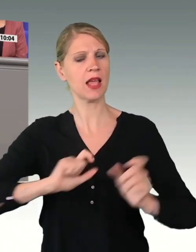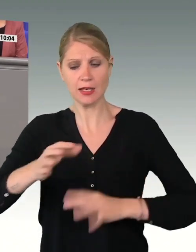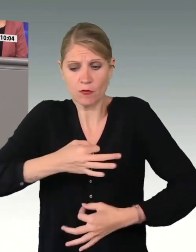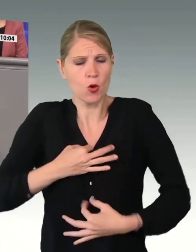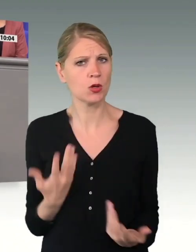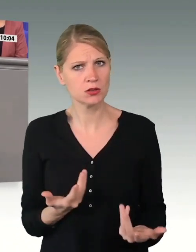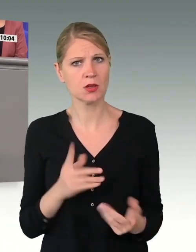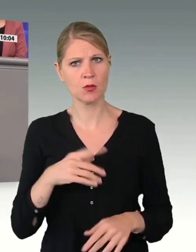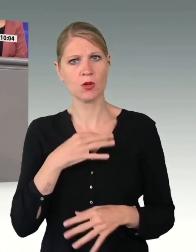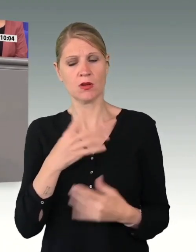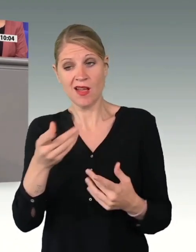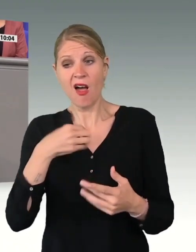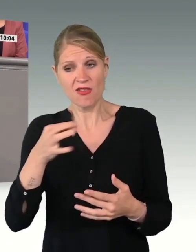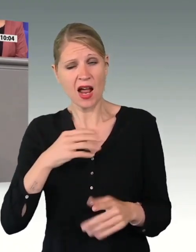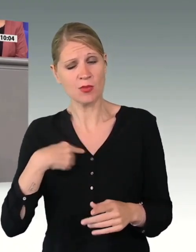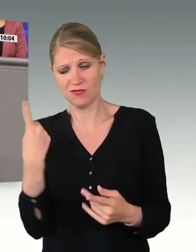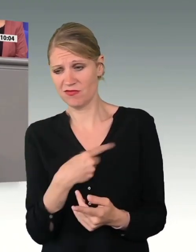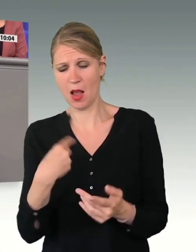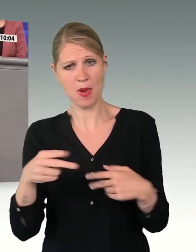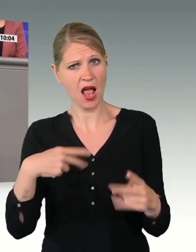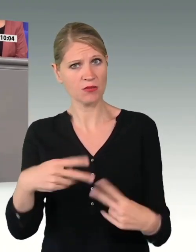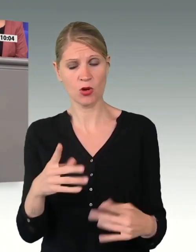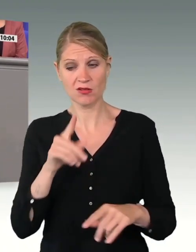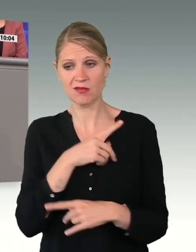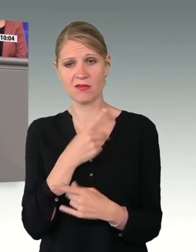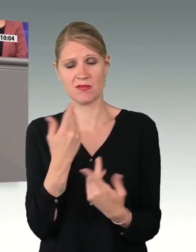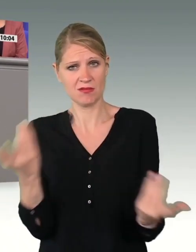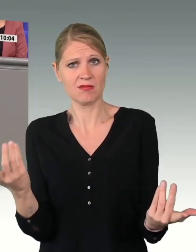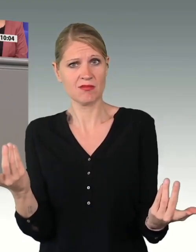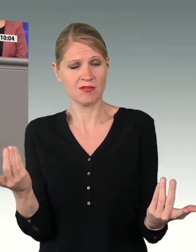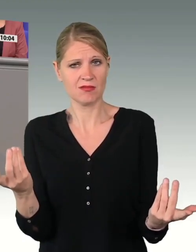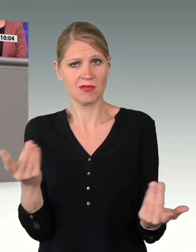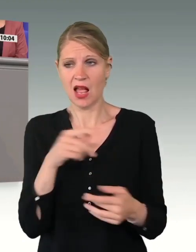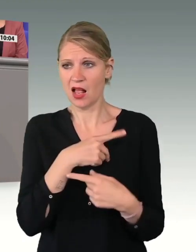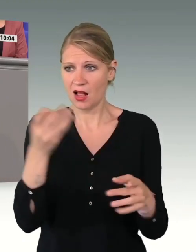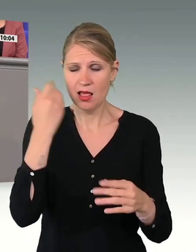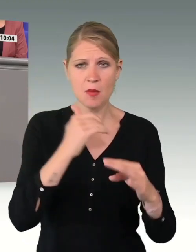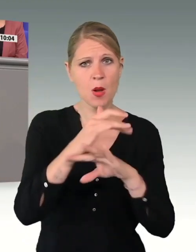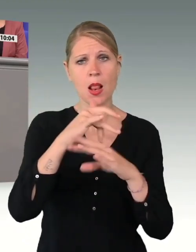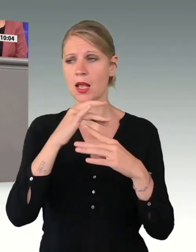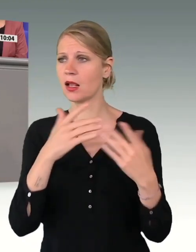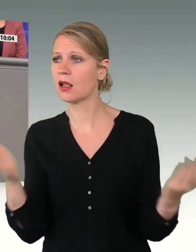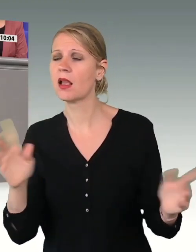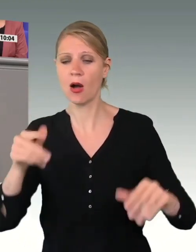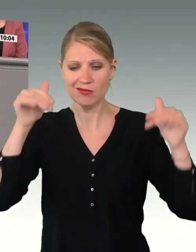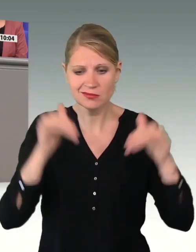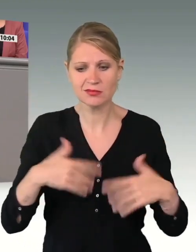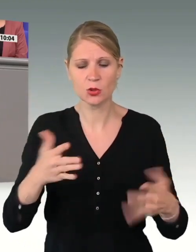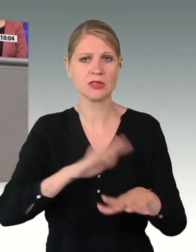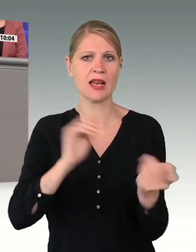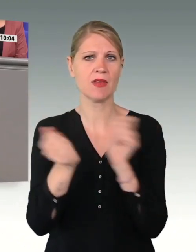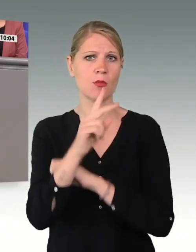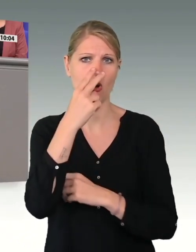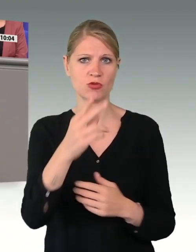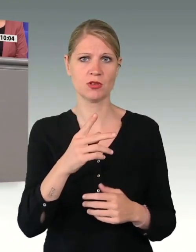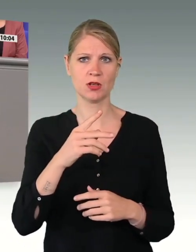und verteidigen zu können und zu wollen. Liebe Kolleginnen, auch das ist Zeitenwende. Werden wir unserer Verantwortung als